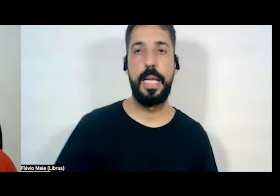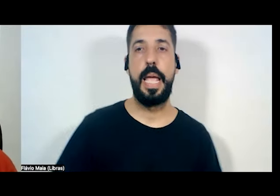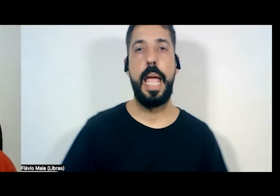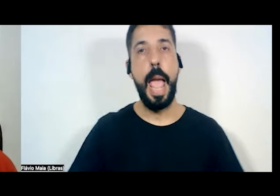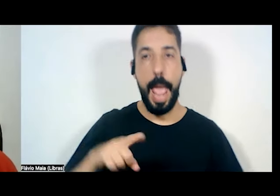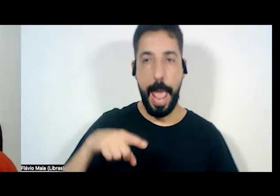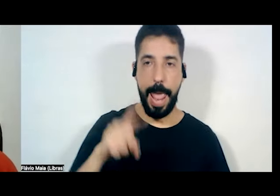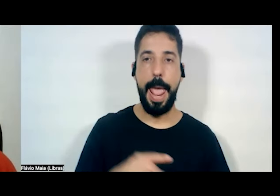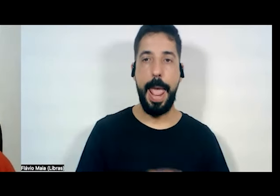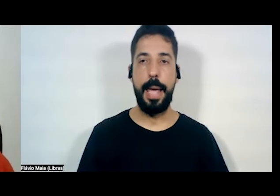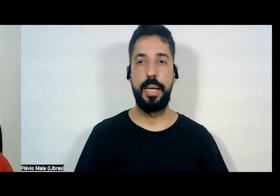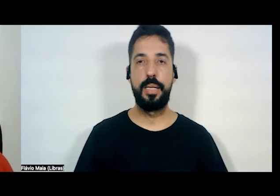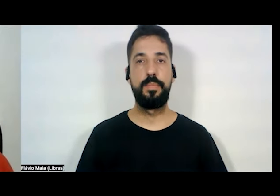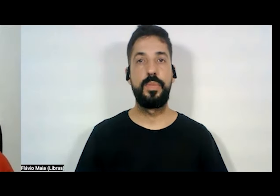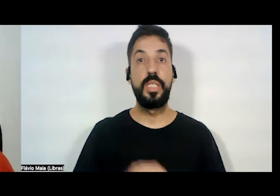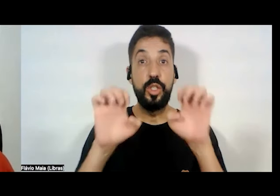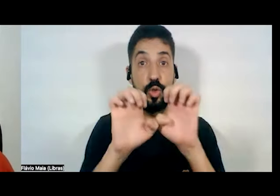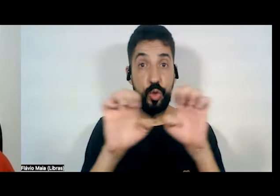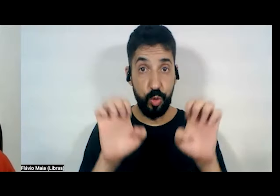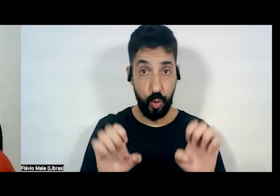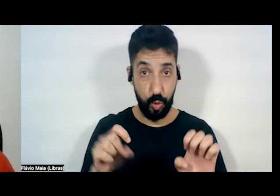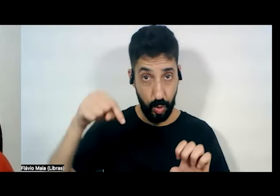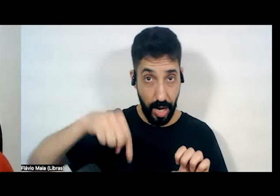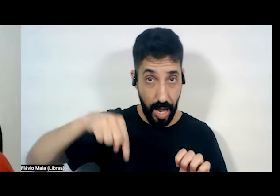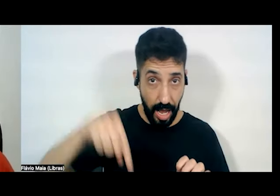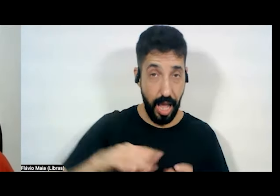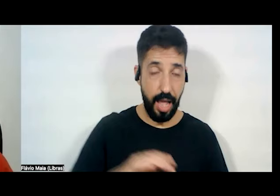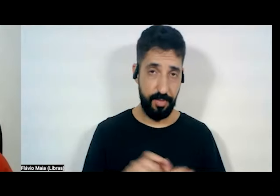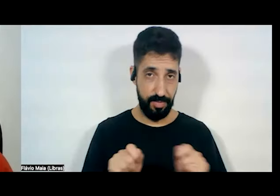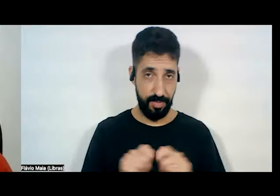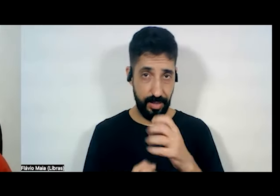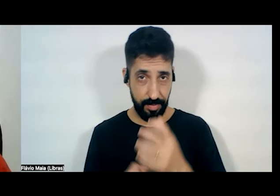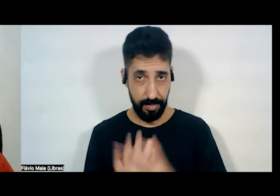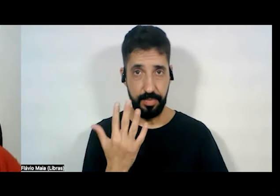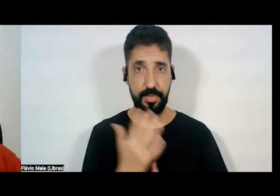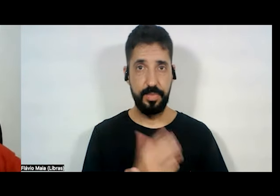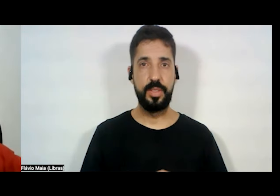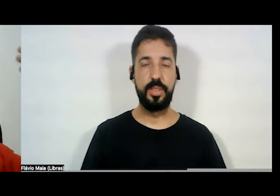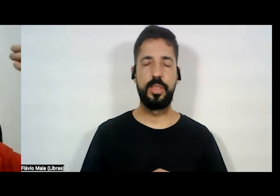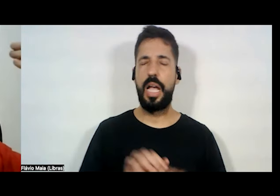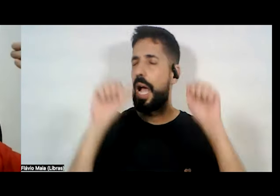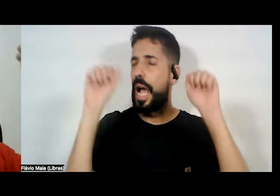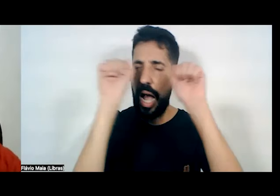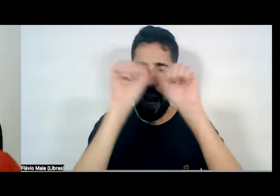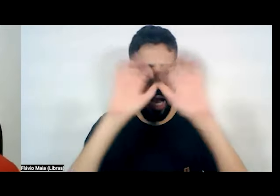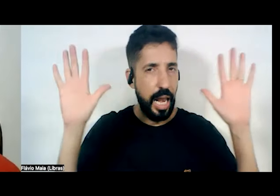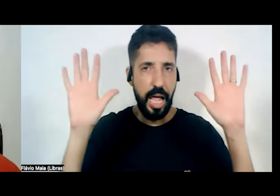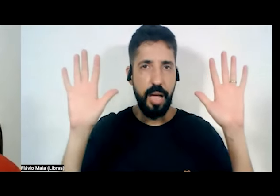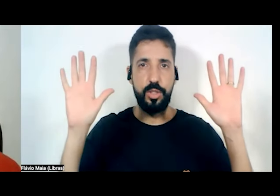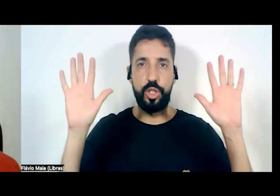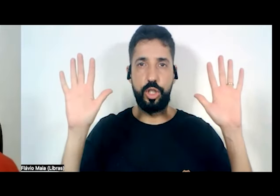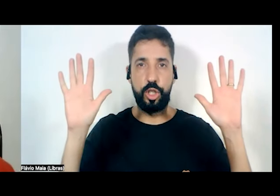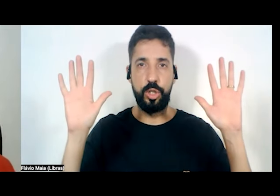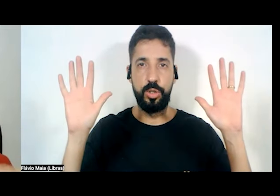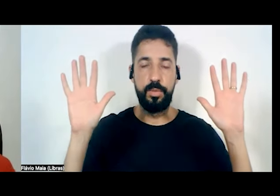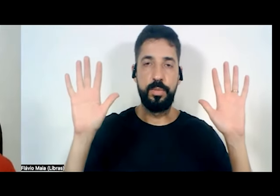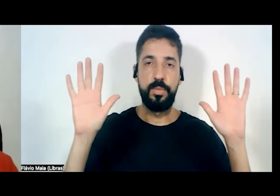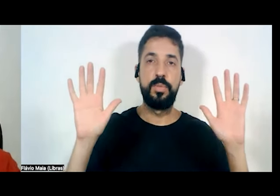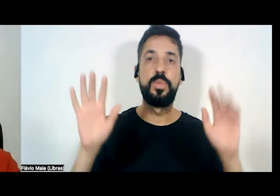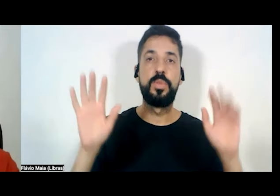estruturarmos aqui, Luiz Notari, claramente, de forma muito nítida, a